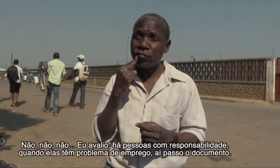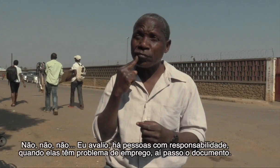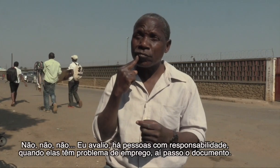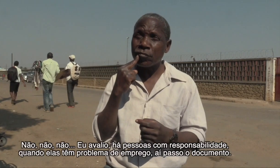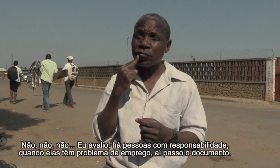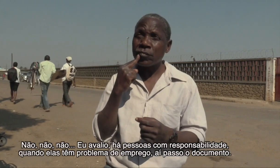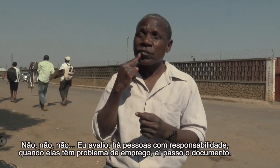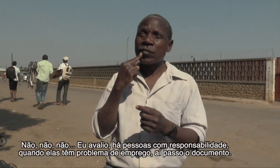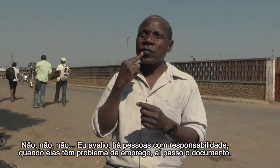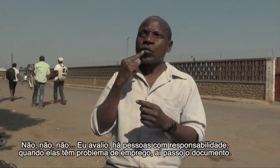surdas.